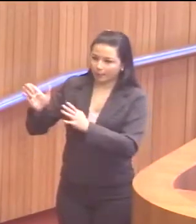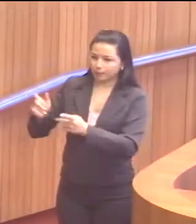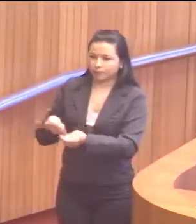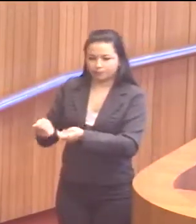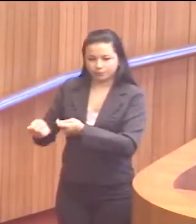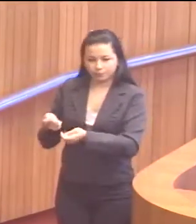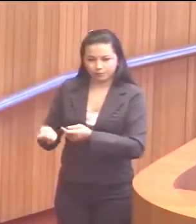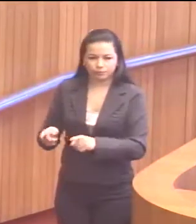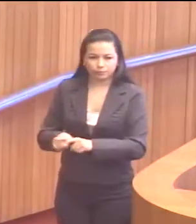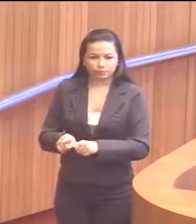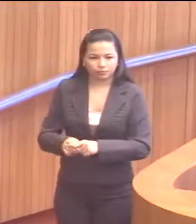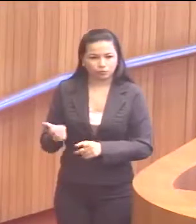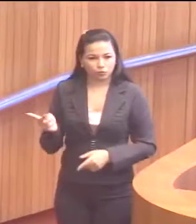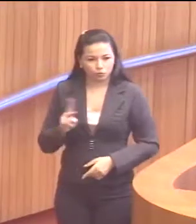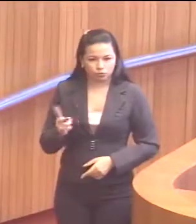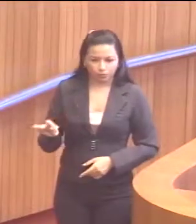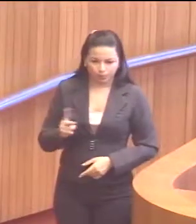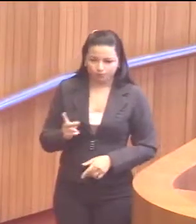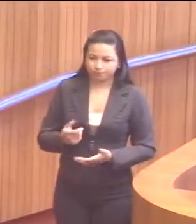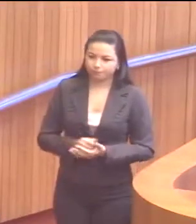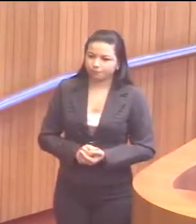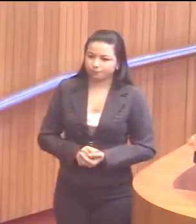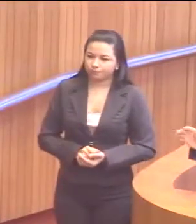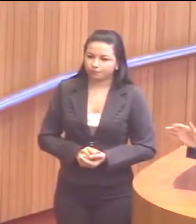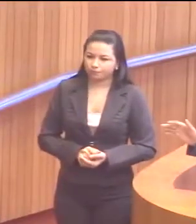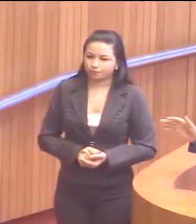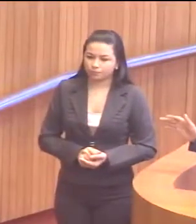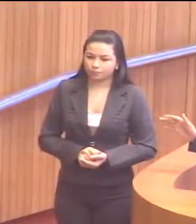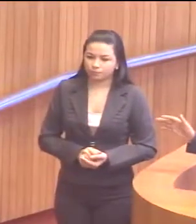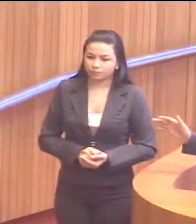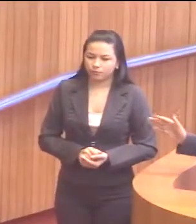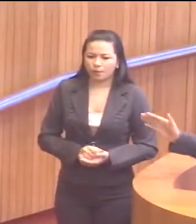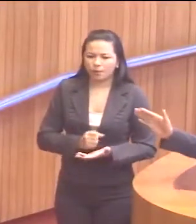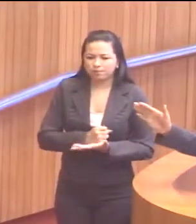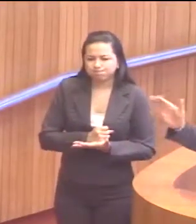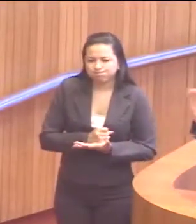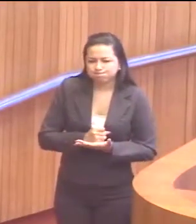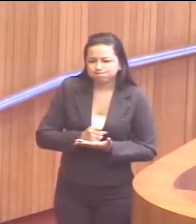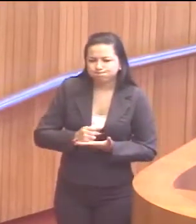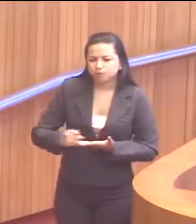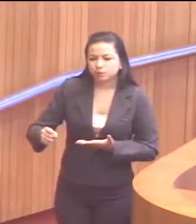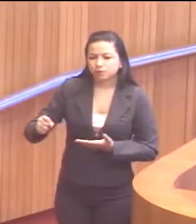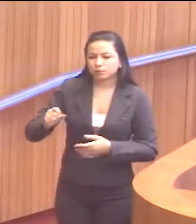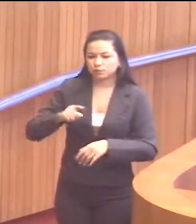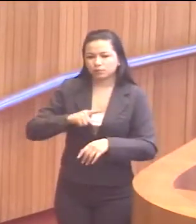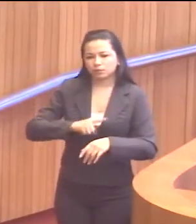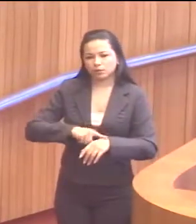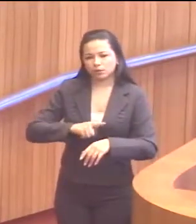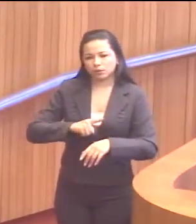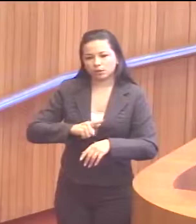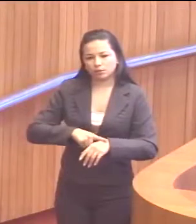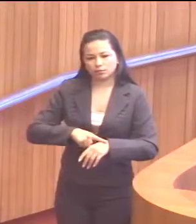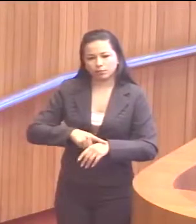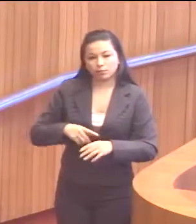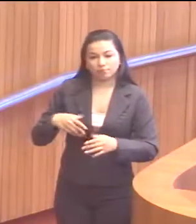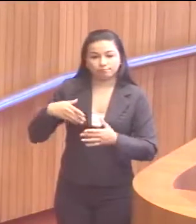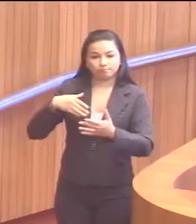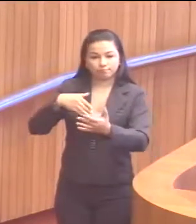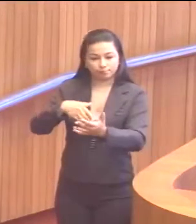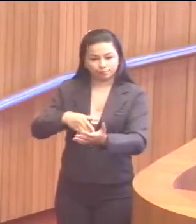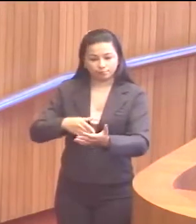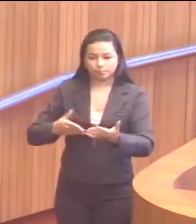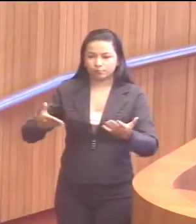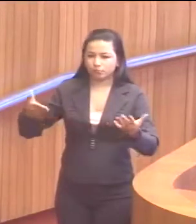respectivamente. O fato é que passou esse tempo todo e até